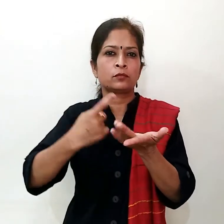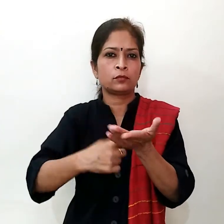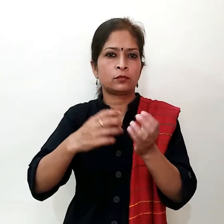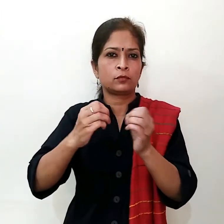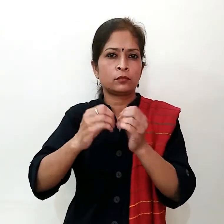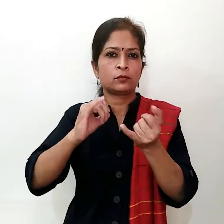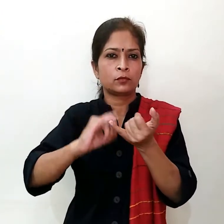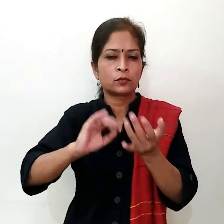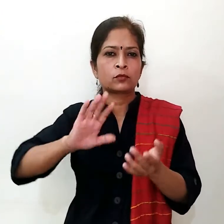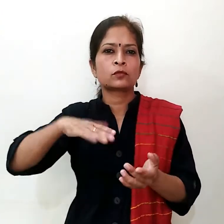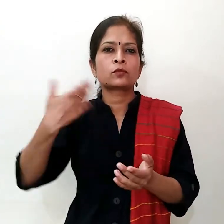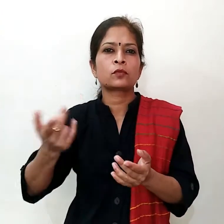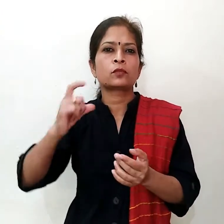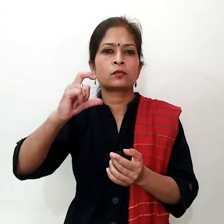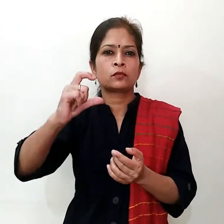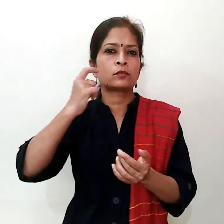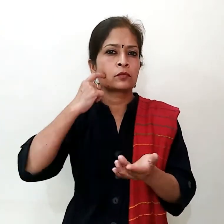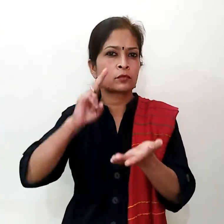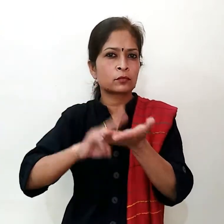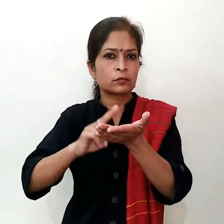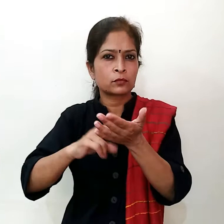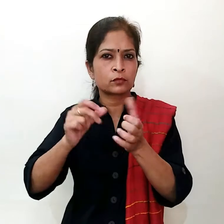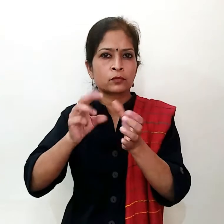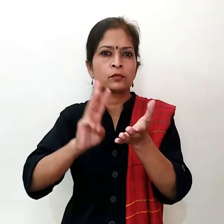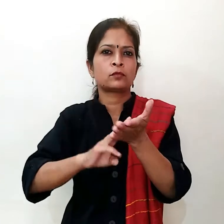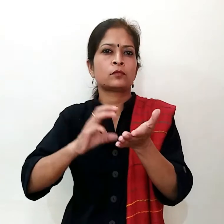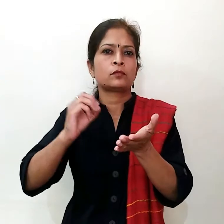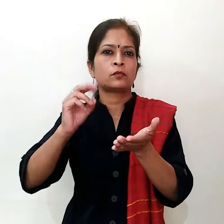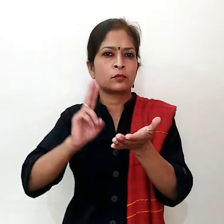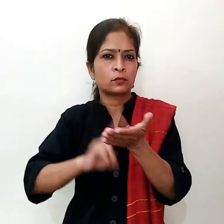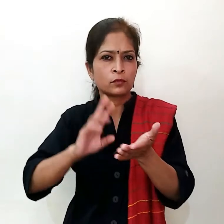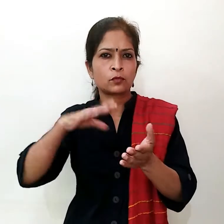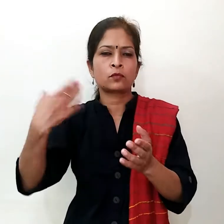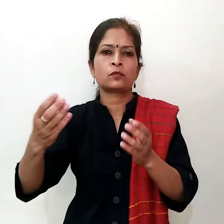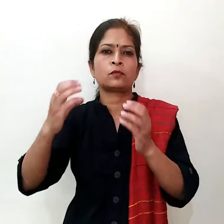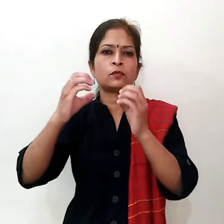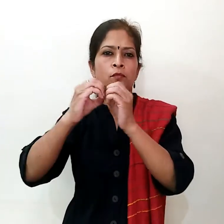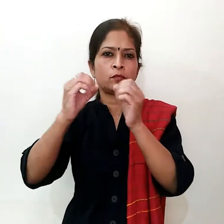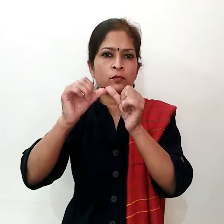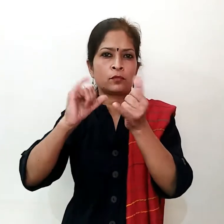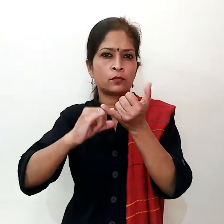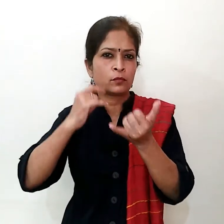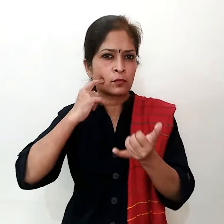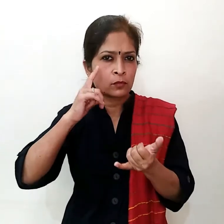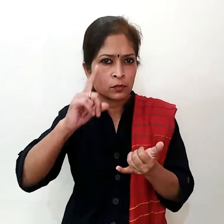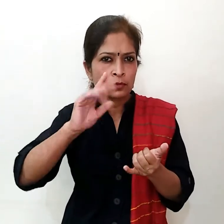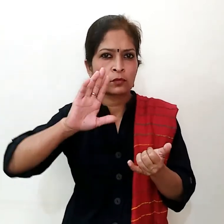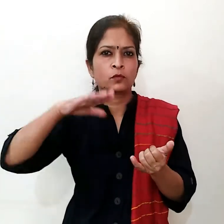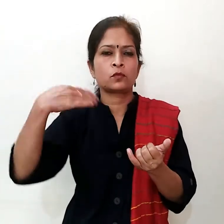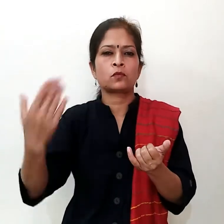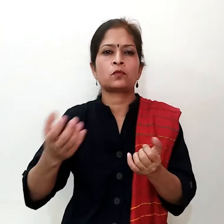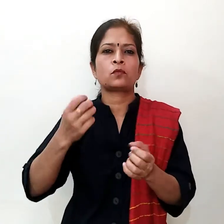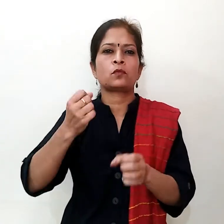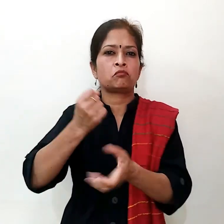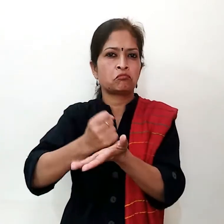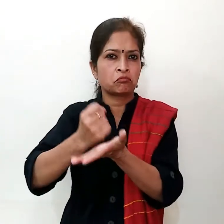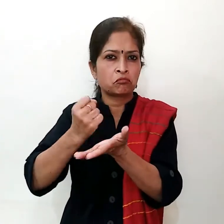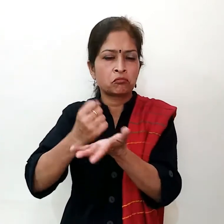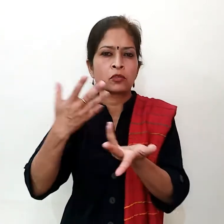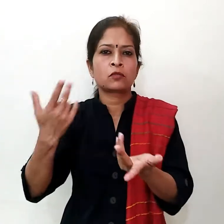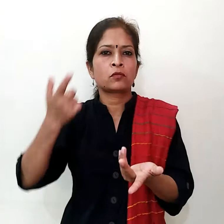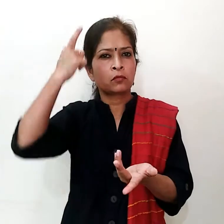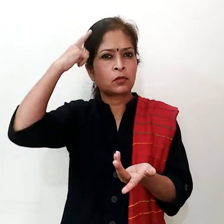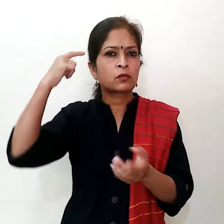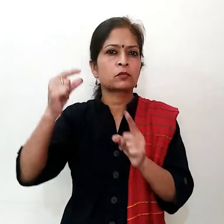दालचीनी, काले मेर्च, मुनक्का, आधिका ब्योग कर सकते हैं और इसमें सौठ भी डाल सकते हैं, अगर